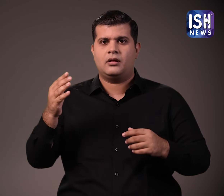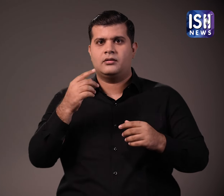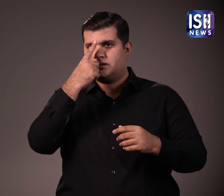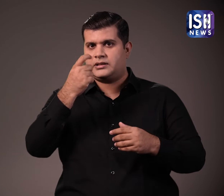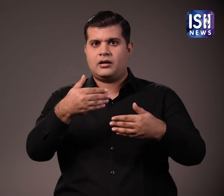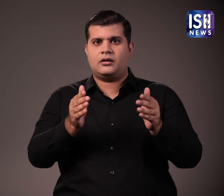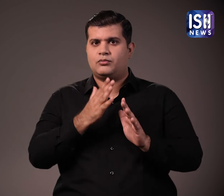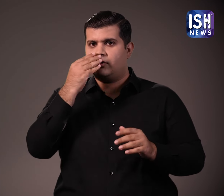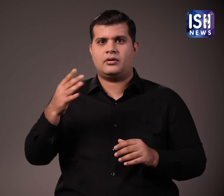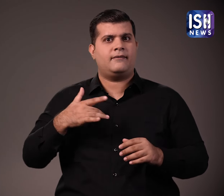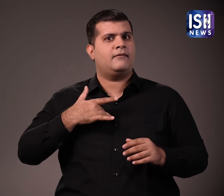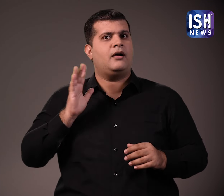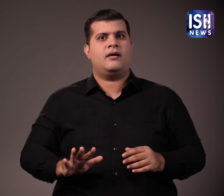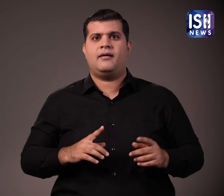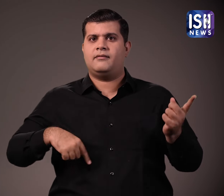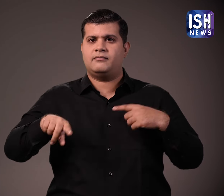उनका अपमान किया जा रहा है.